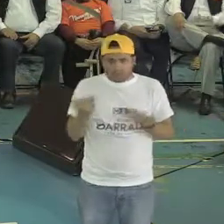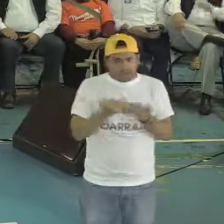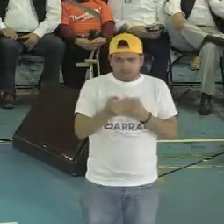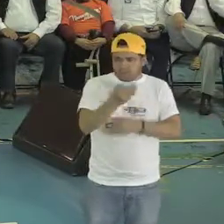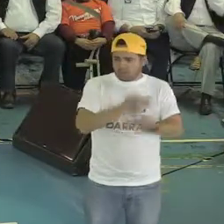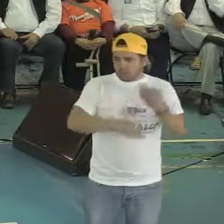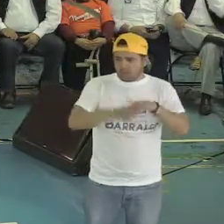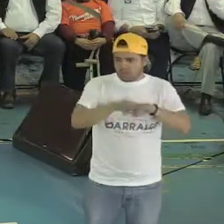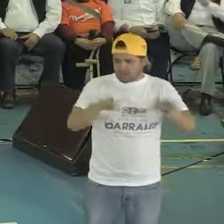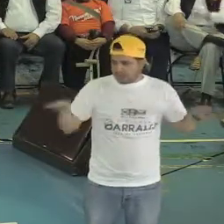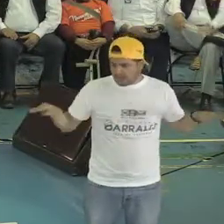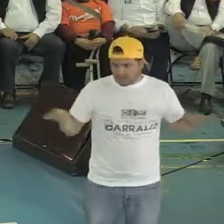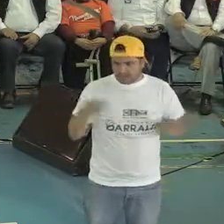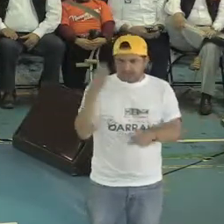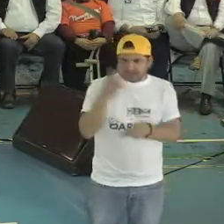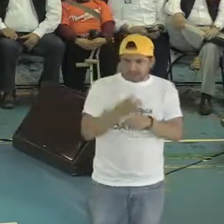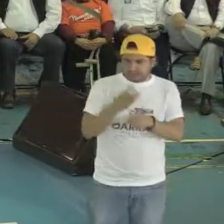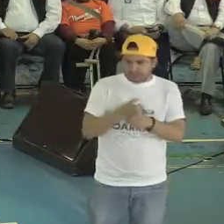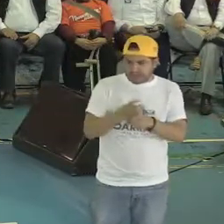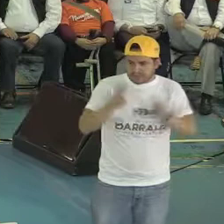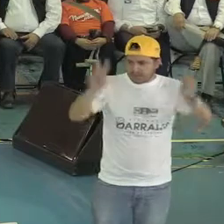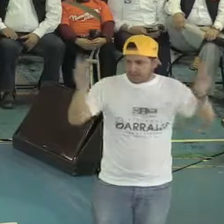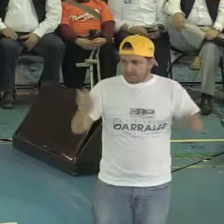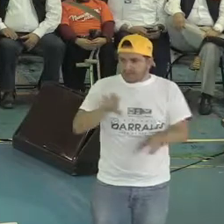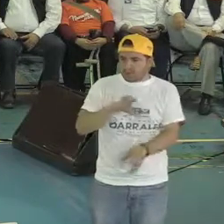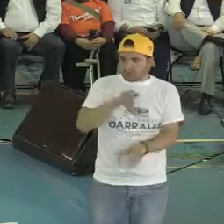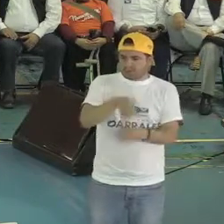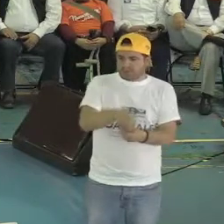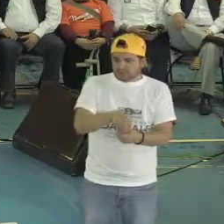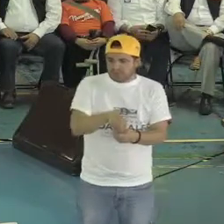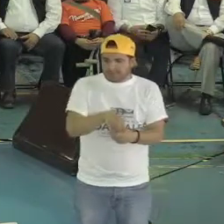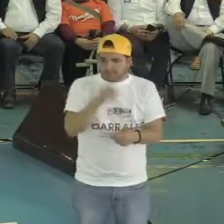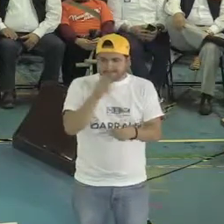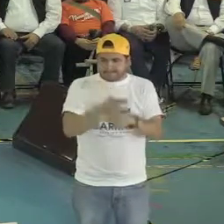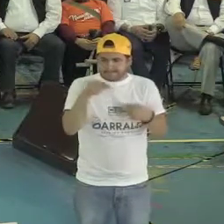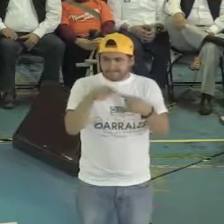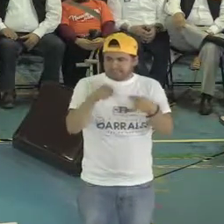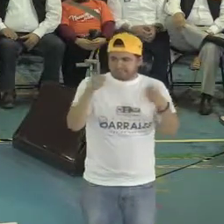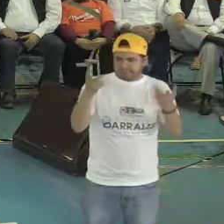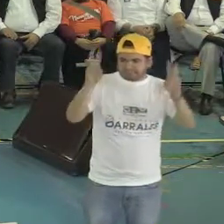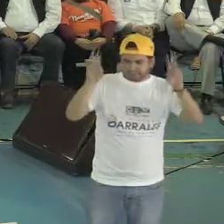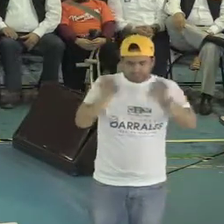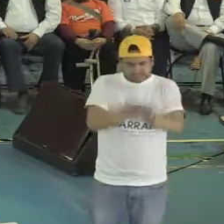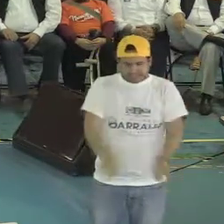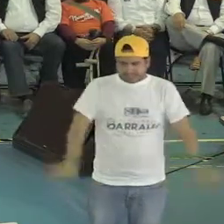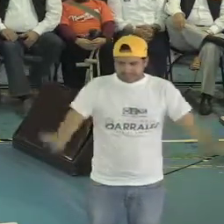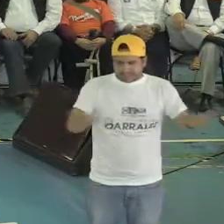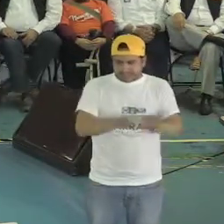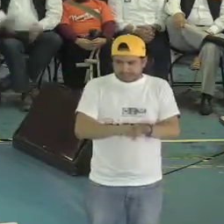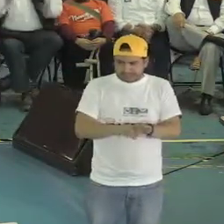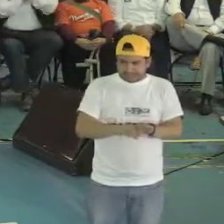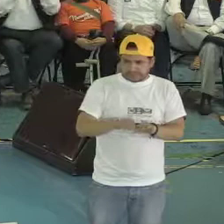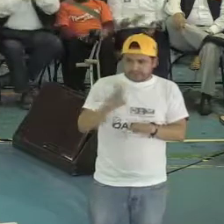tercero y muy importante, incluirlos. Incluirlos en esta ciudad. Ese es nuestro objetivo